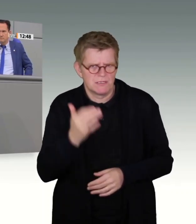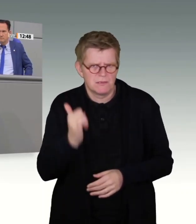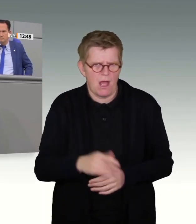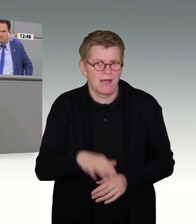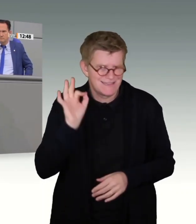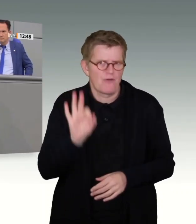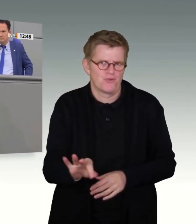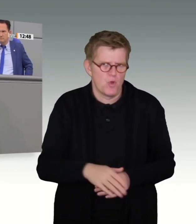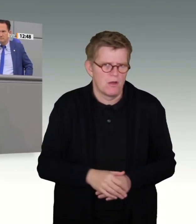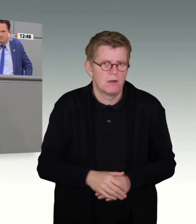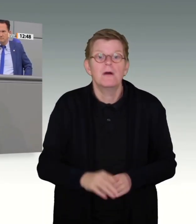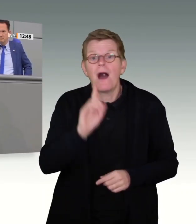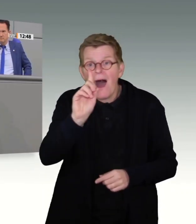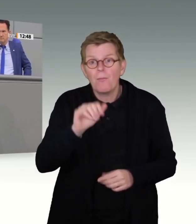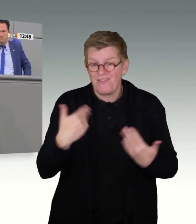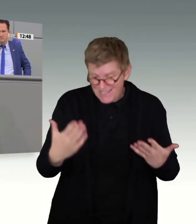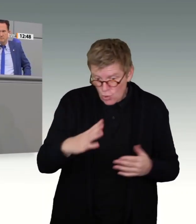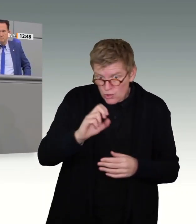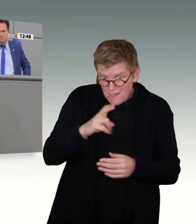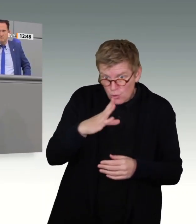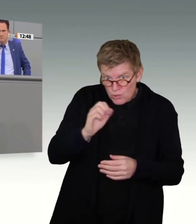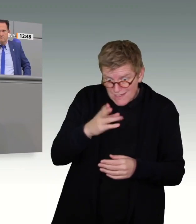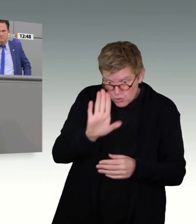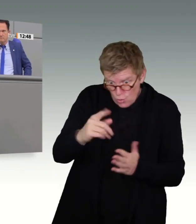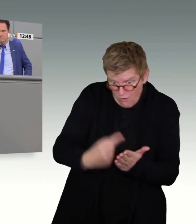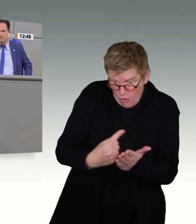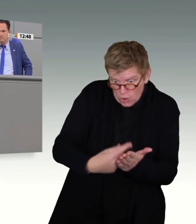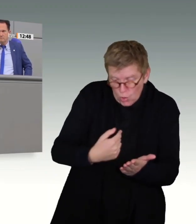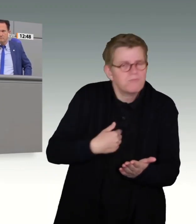CDU und CSU das hier fordern, allerdings sicherlich nicht. Vielen Dank.